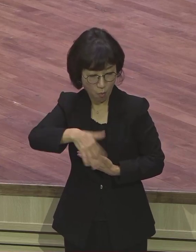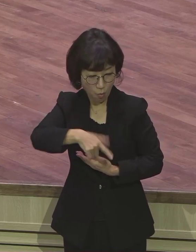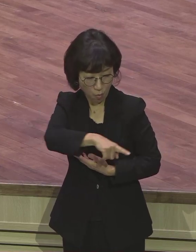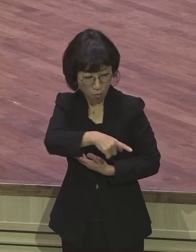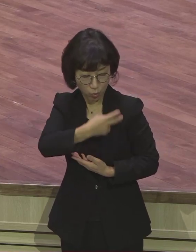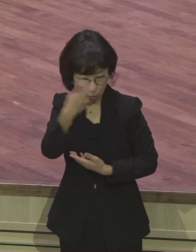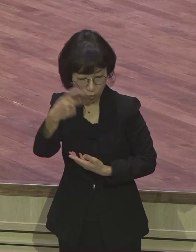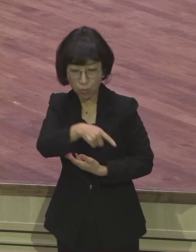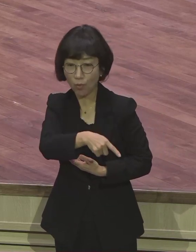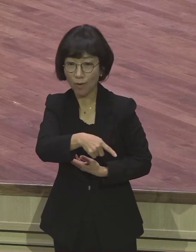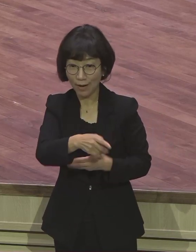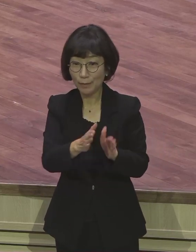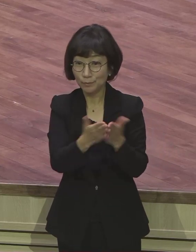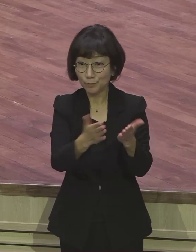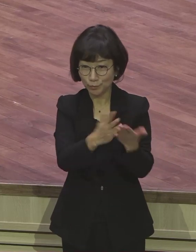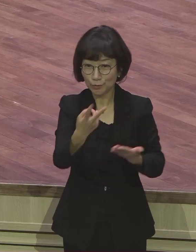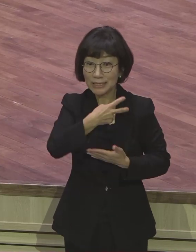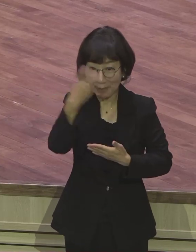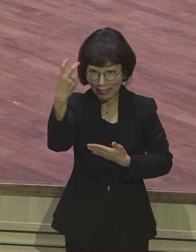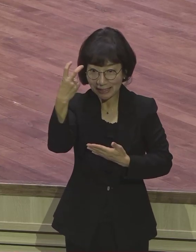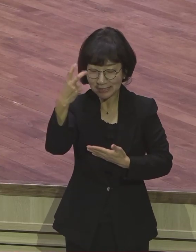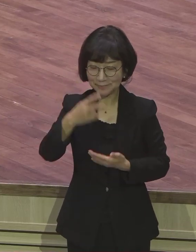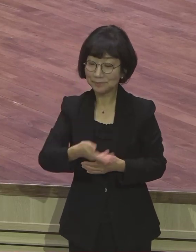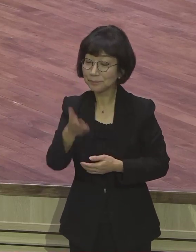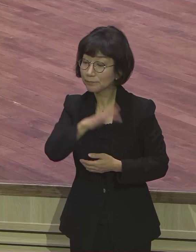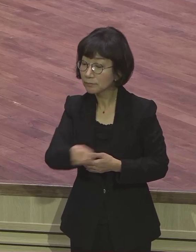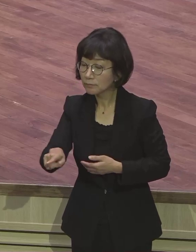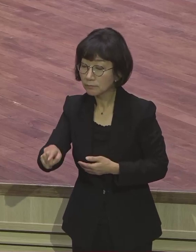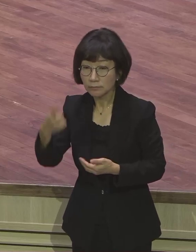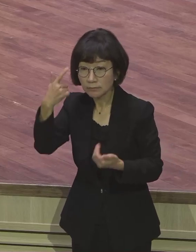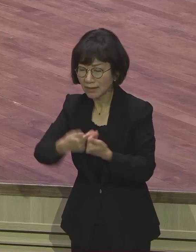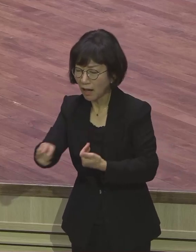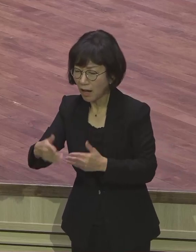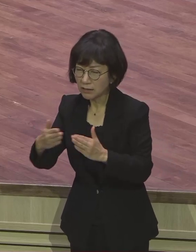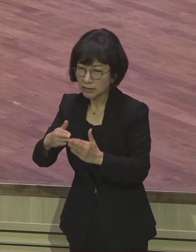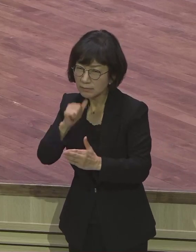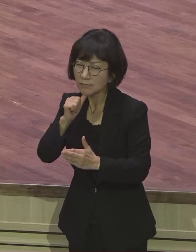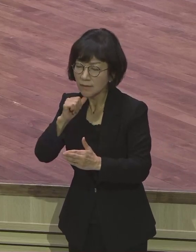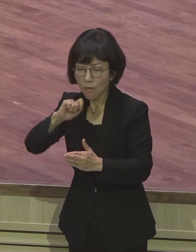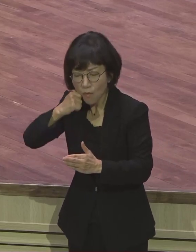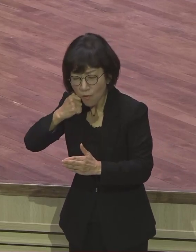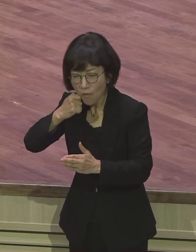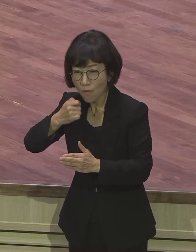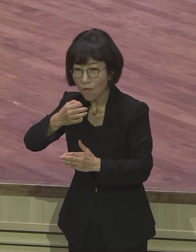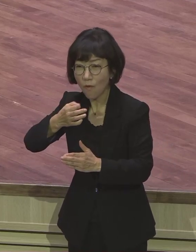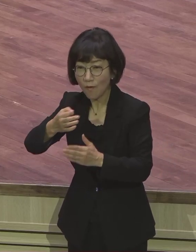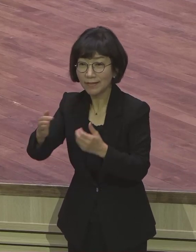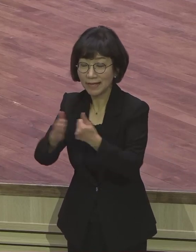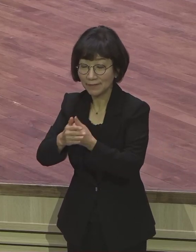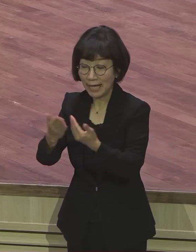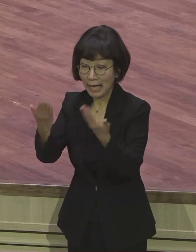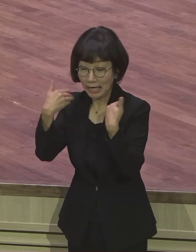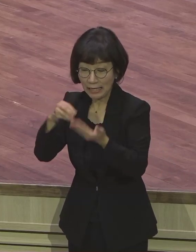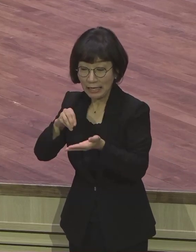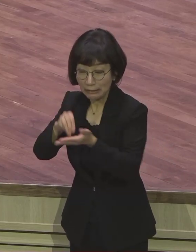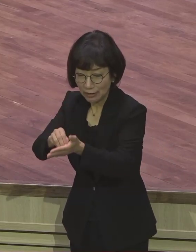그렇게 표현하죠 그런데 반대로 행편이 어려워가지고 그렇게 학적으로는 부족해도